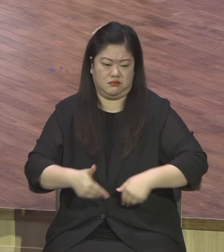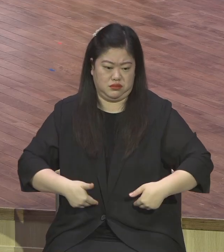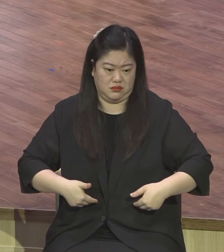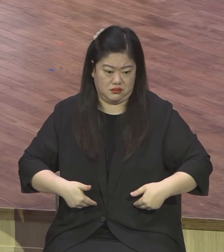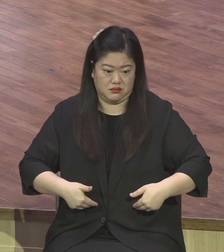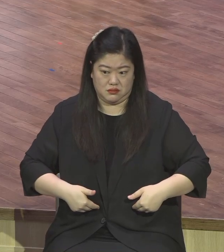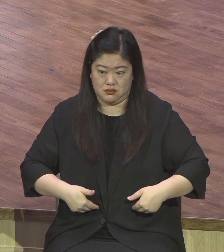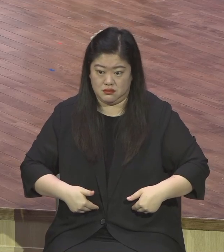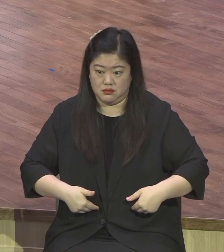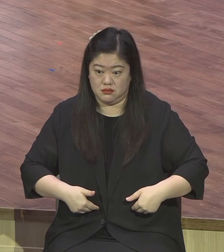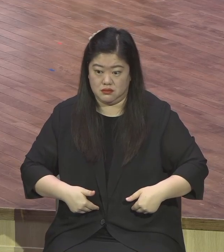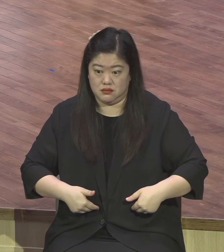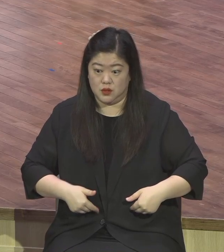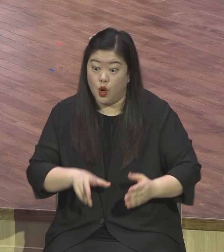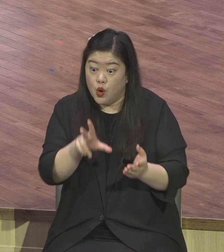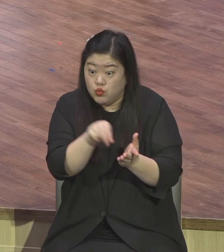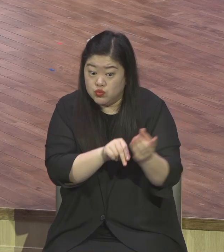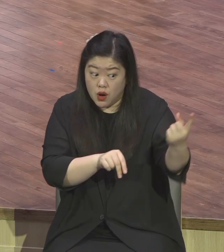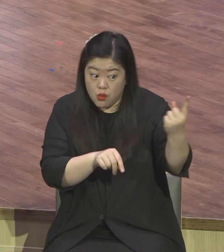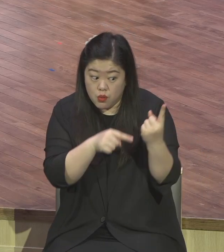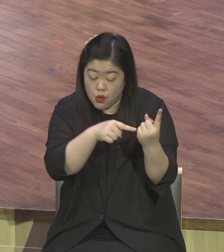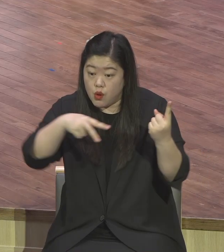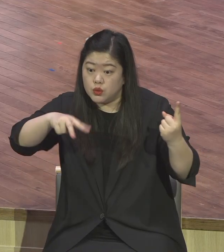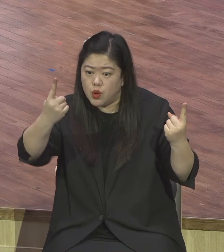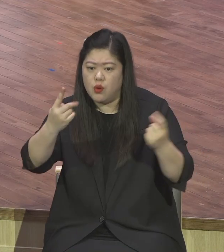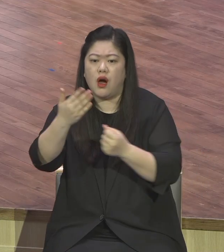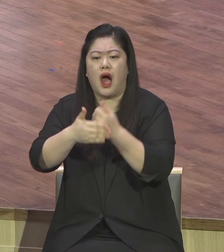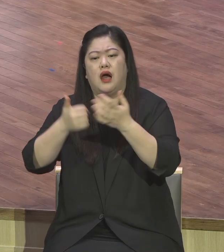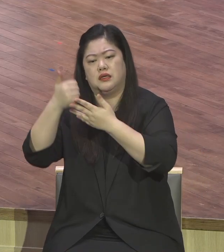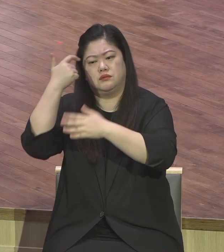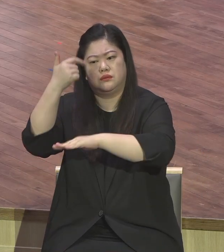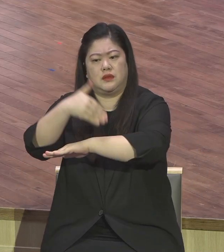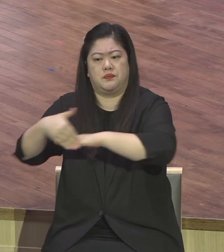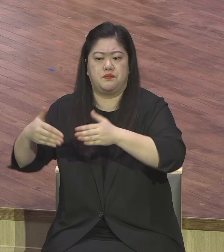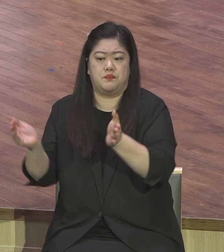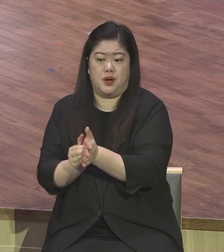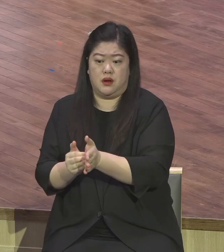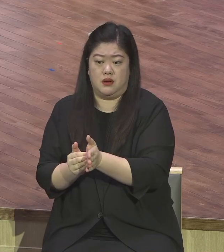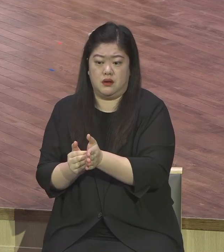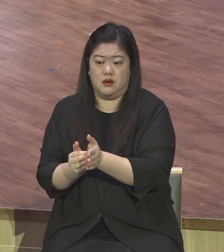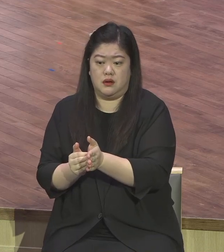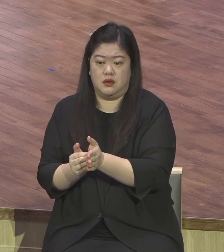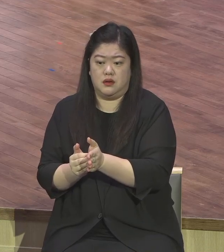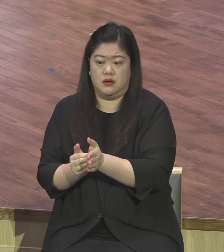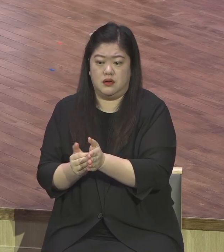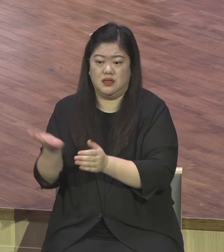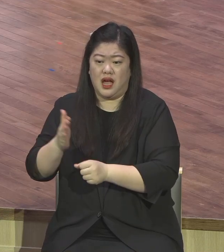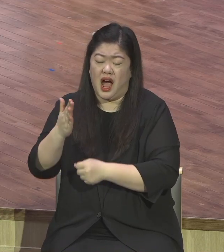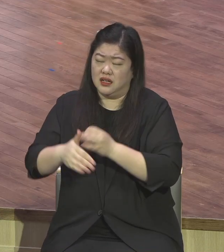하나님의 뜻이라니까요. 예수 그리스도를 통하여 주어주신 하나님의